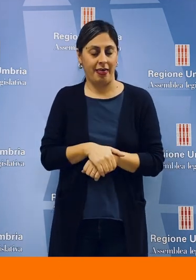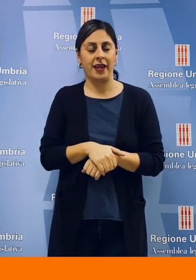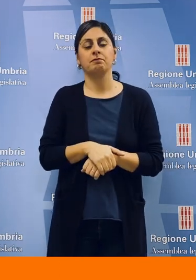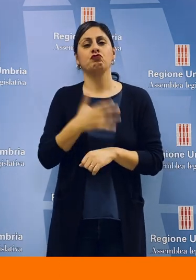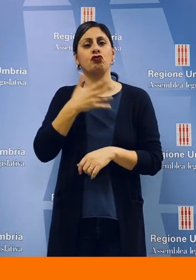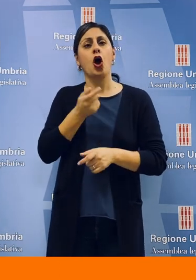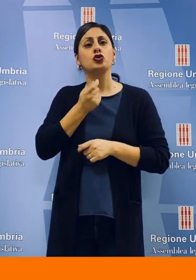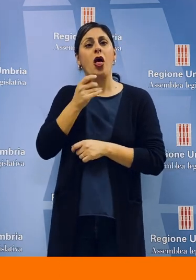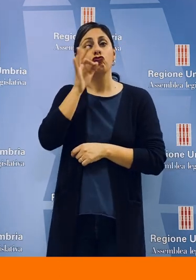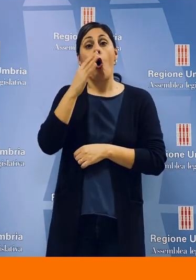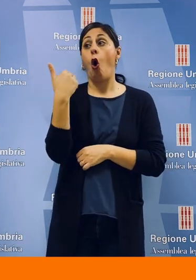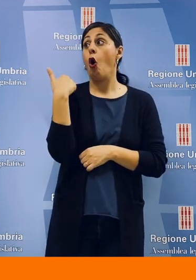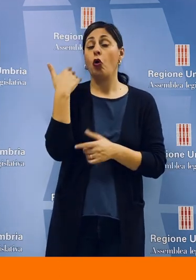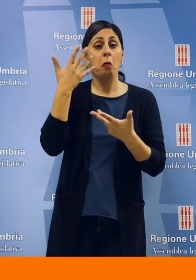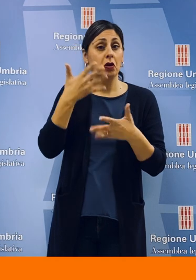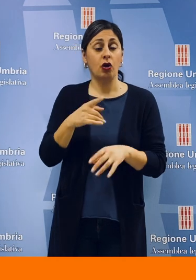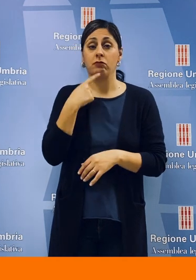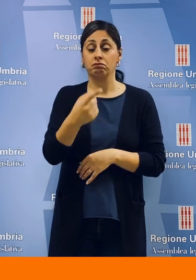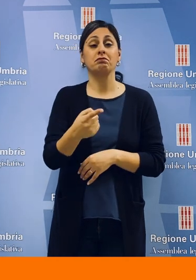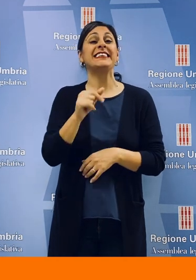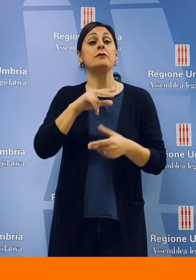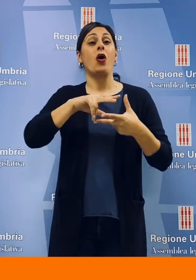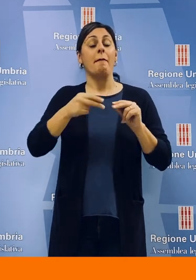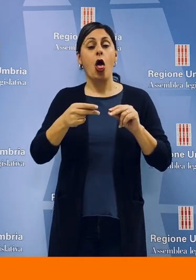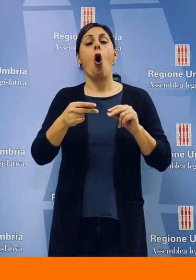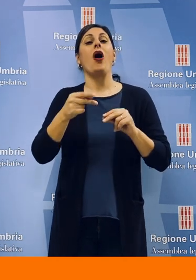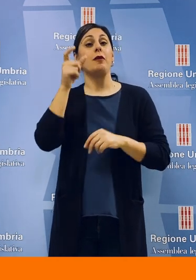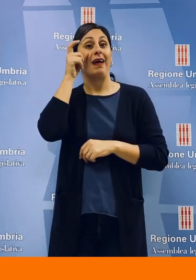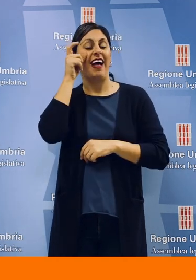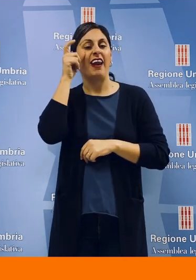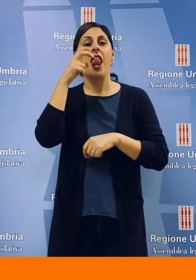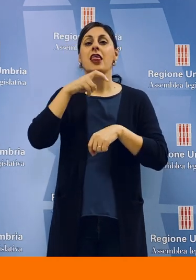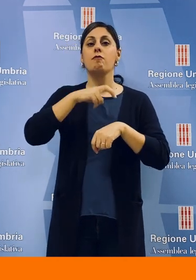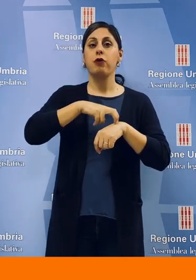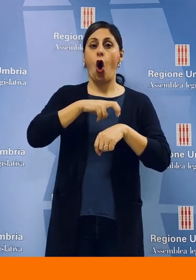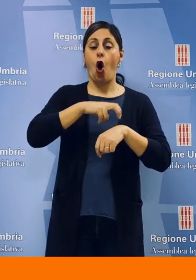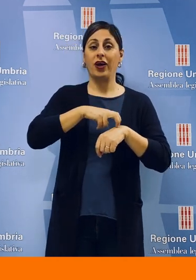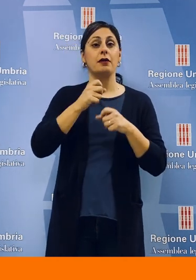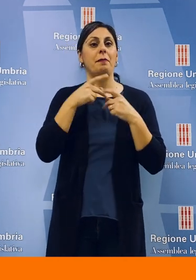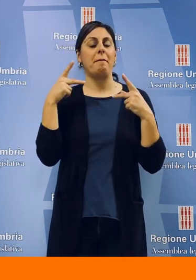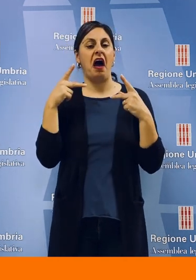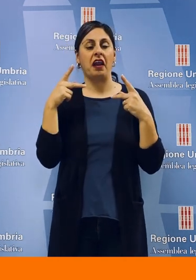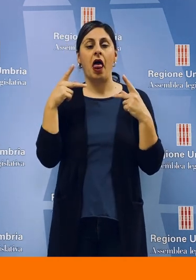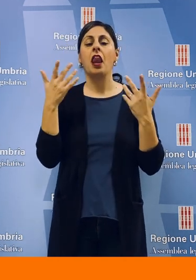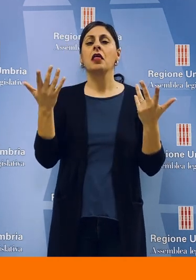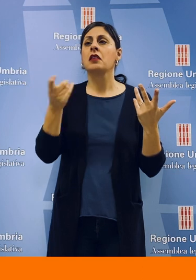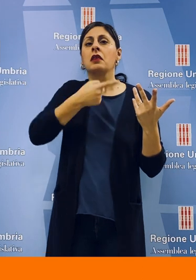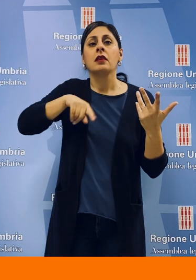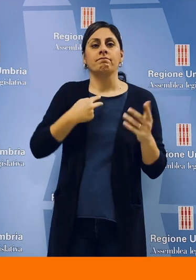consiglieri. Nonostante il sollecito inviato ottobre scorso, dichiarano Simona Meloni, Michele Bettarelli, Tommaso Bori